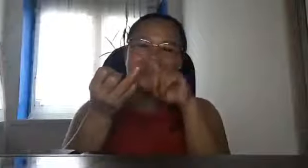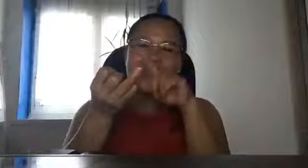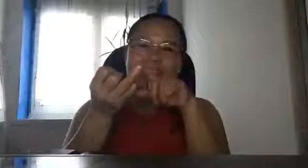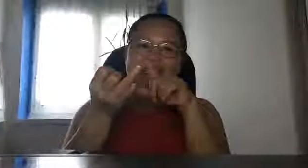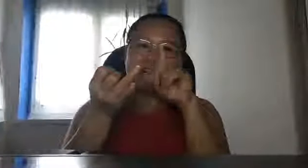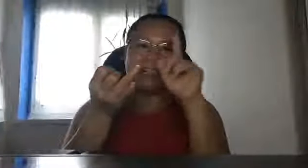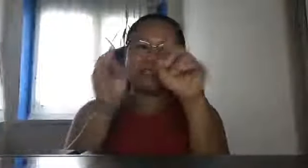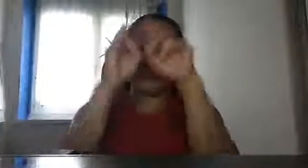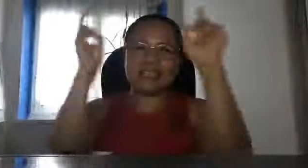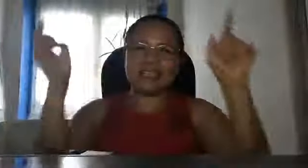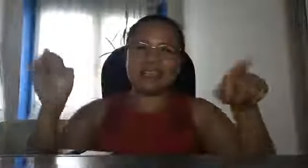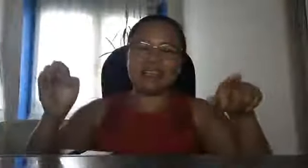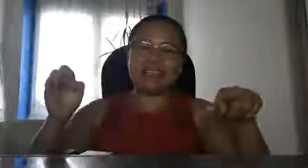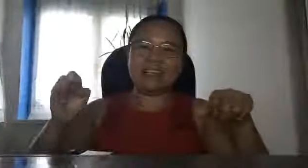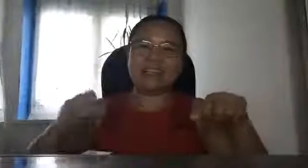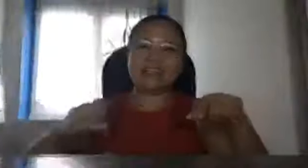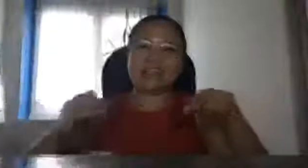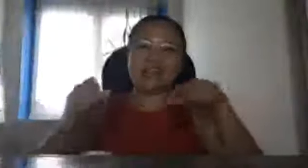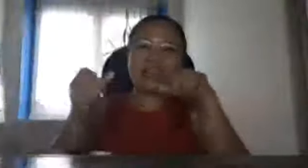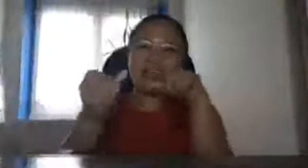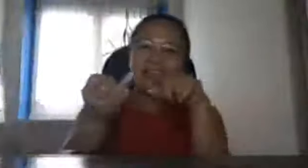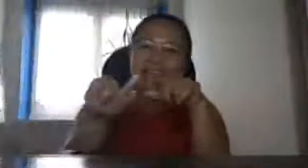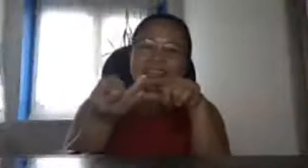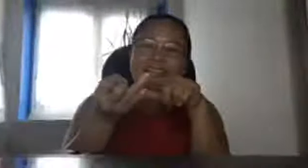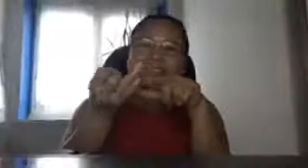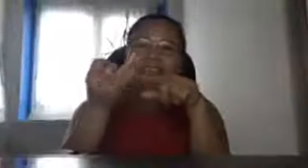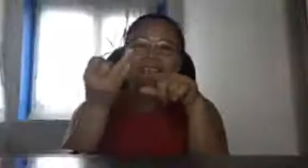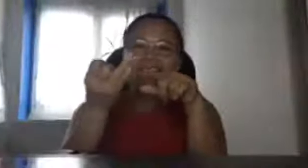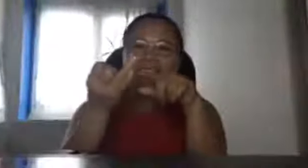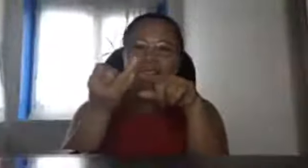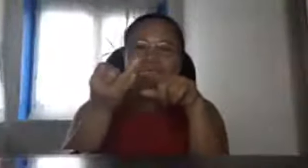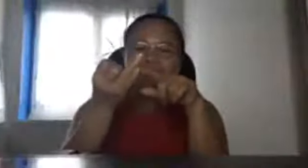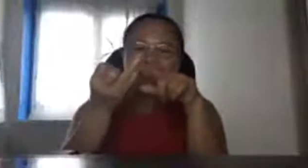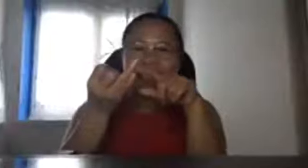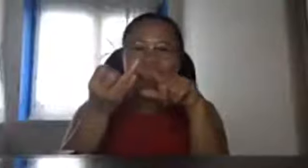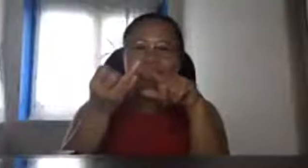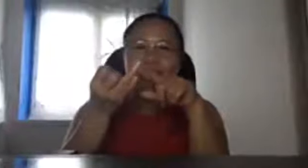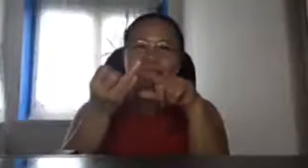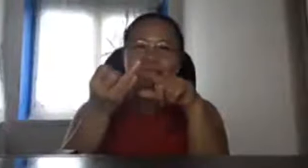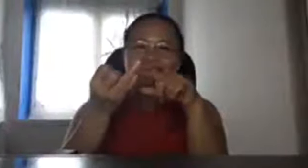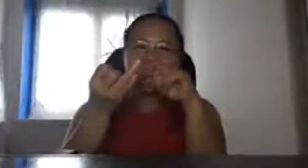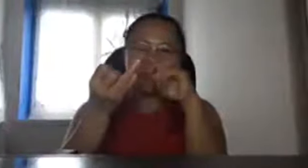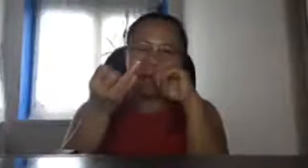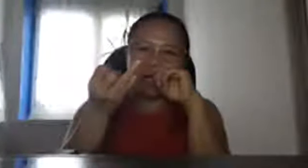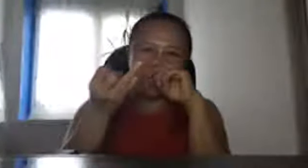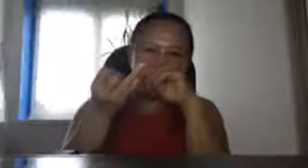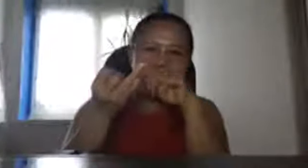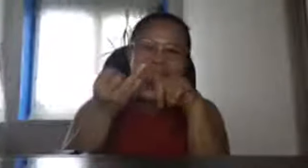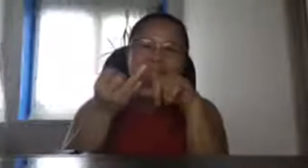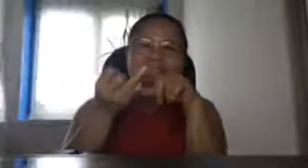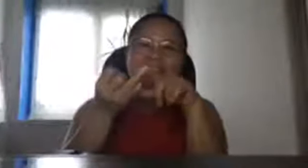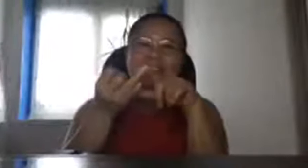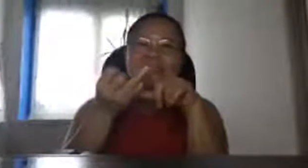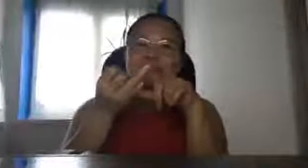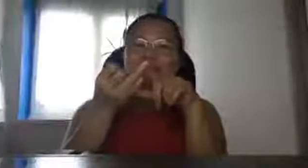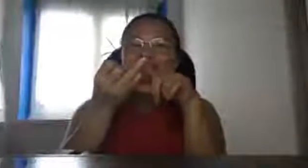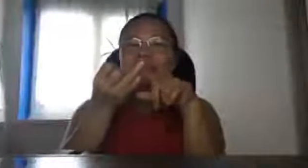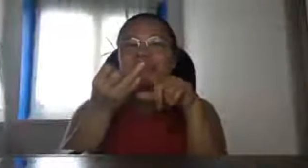isang unit ng linear Makate naka 40,000 Euro na ako equivalent na yan sa magkano